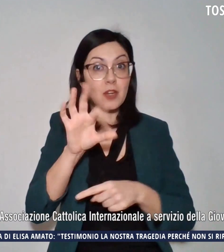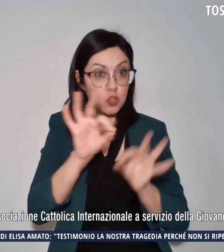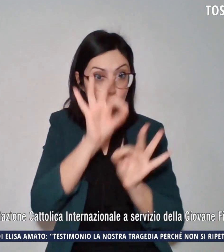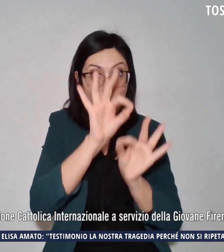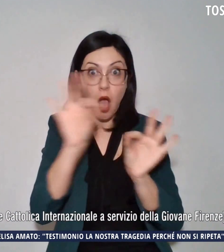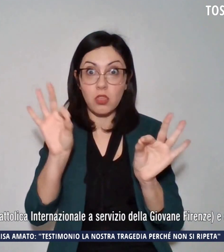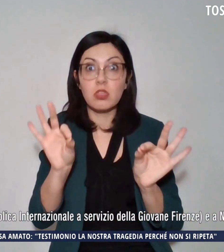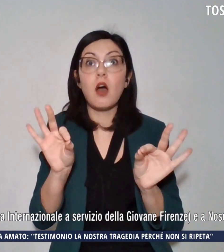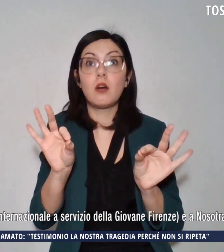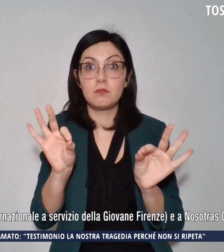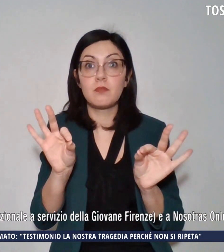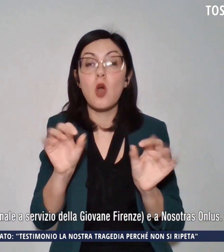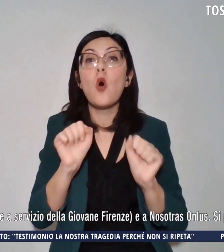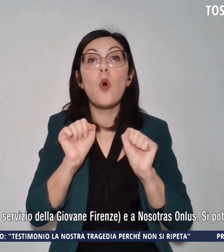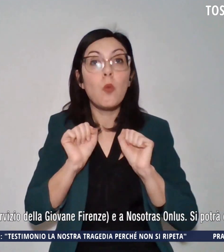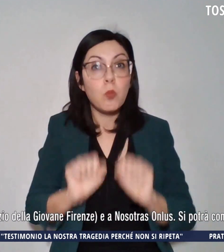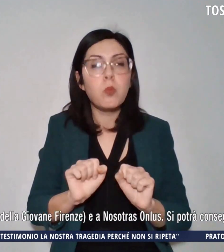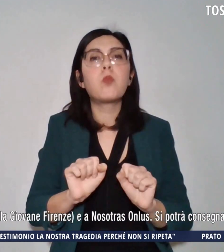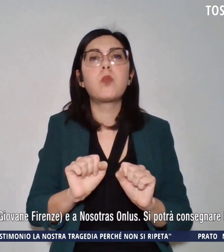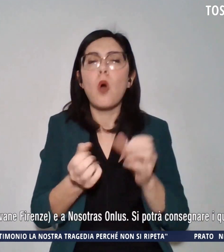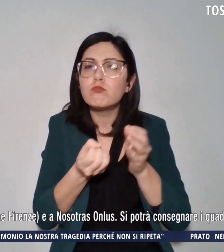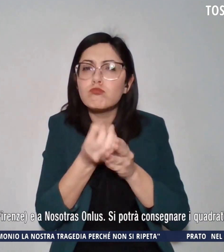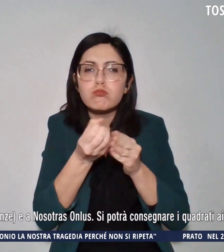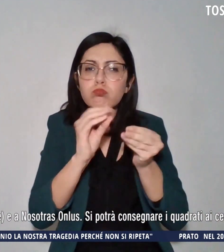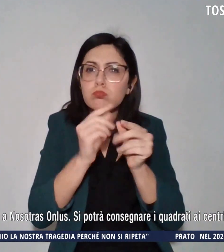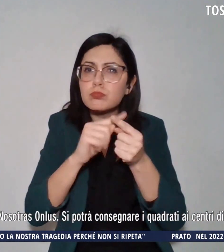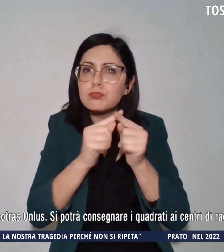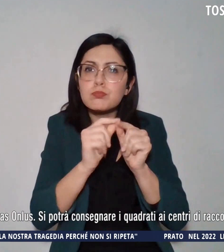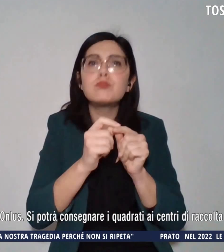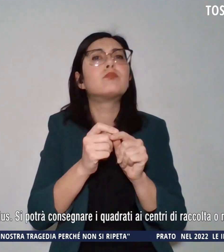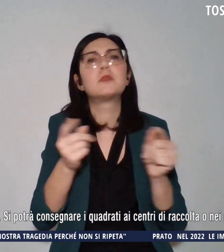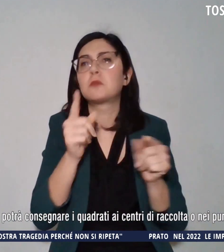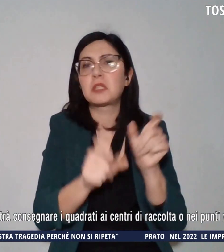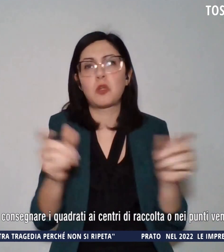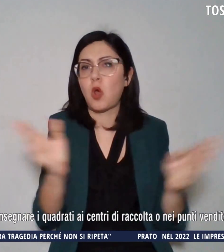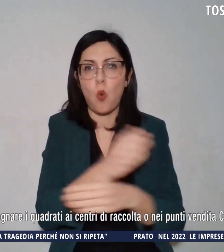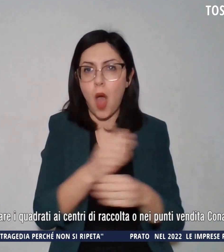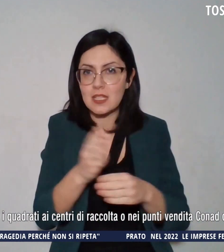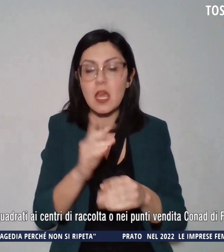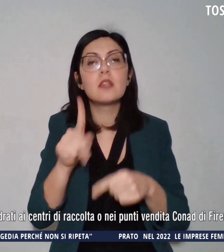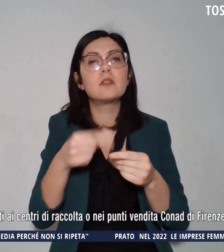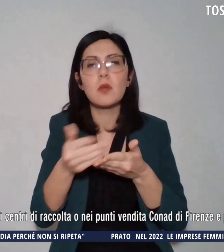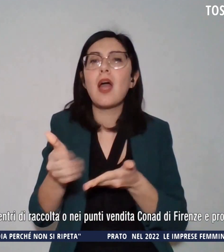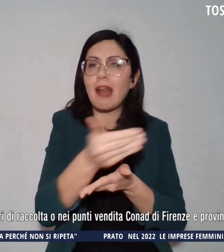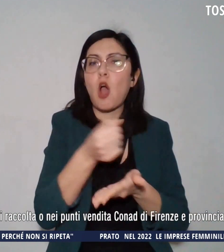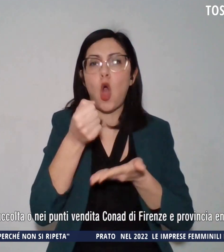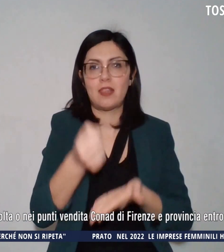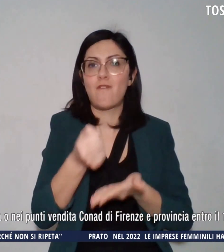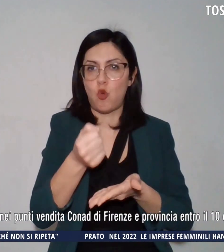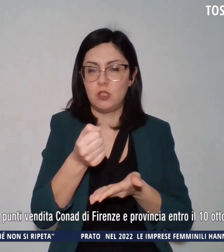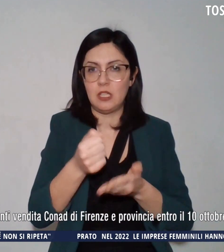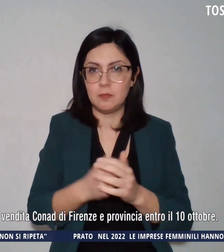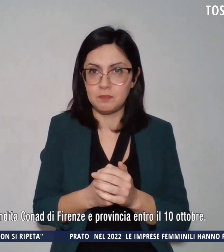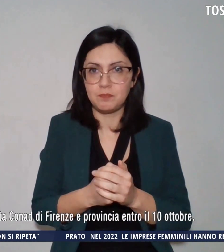possono essere realizzate da chiunque e saranno oggetto di una raccolta fondi. L